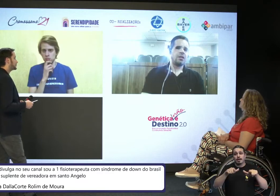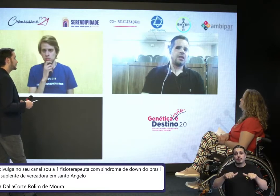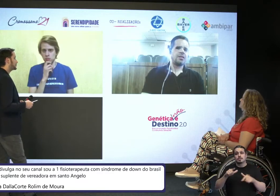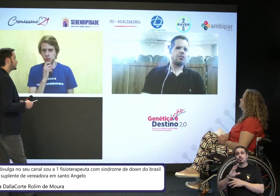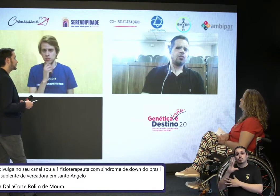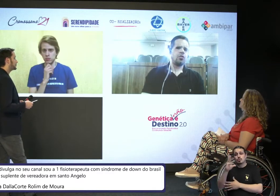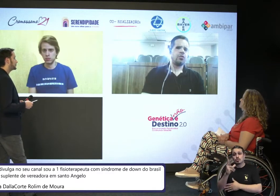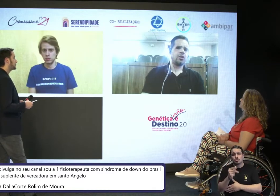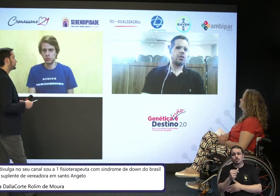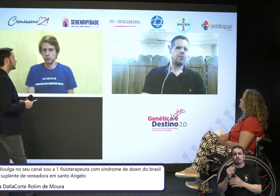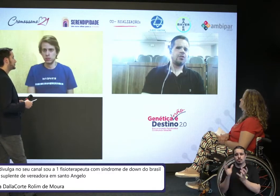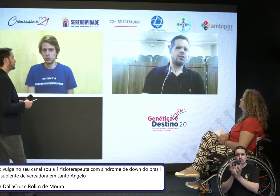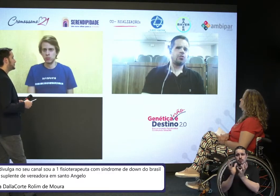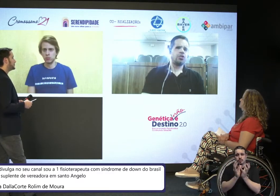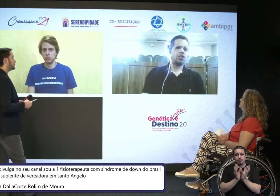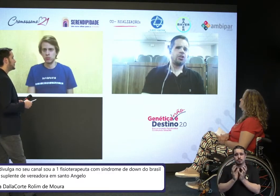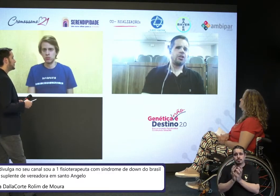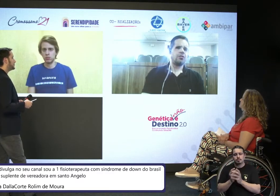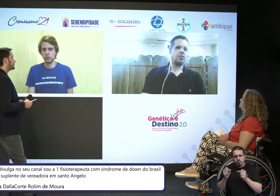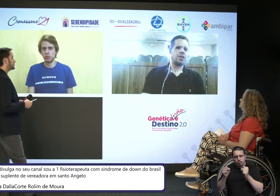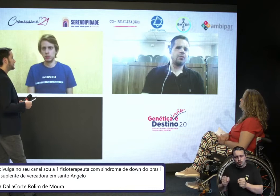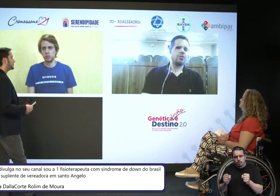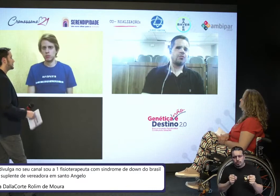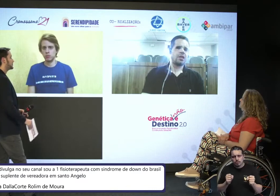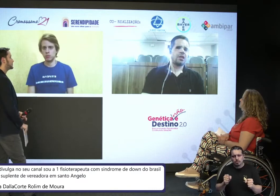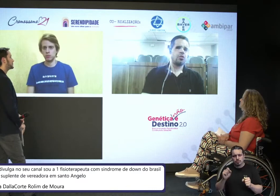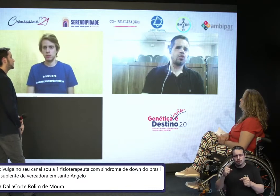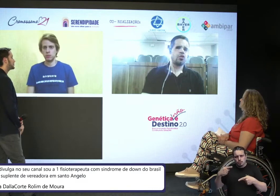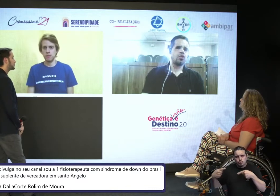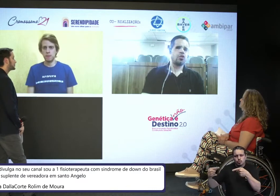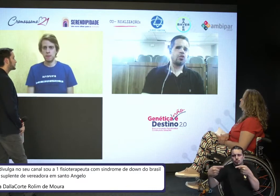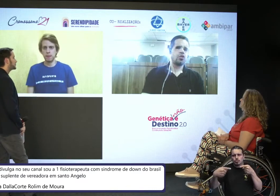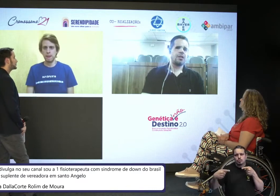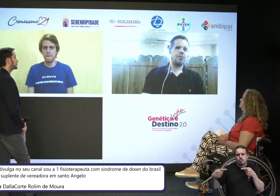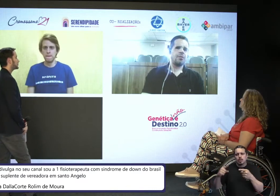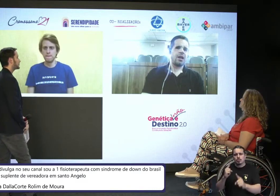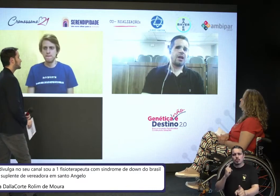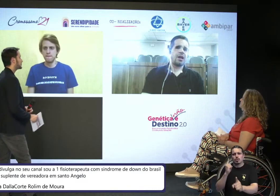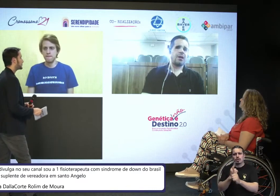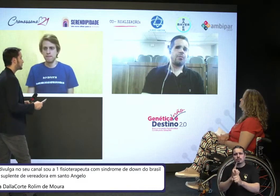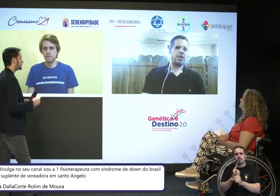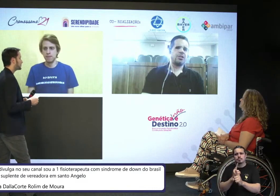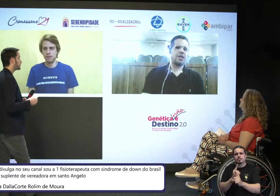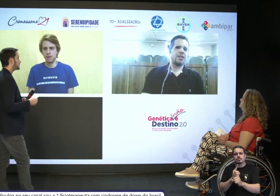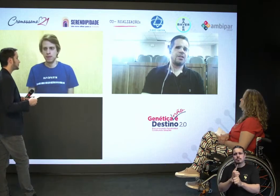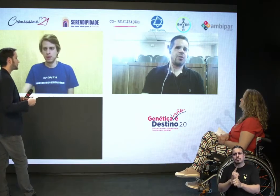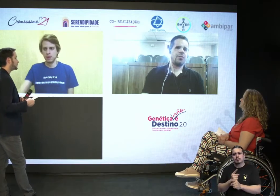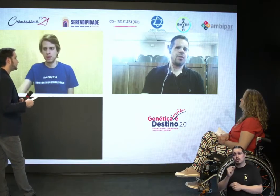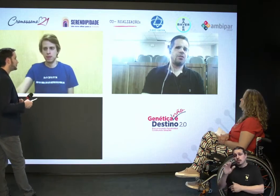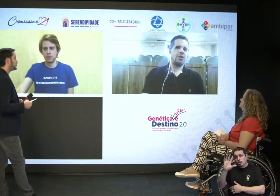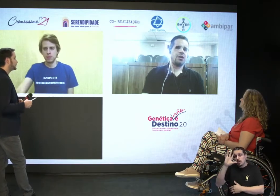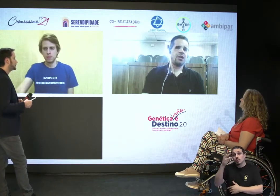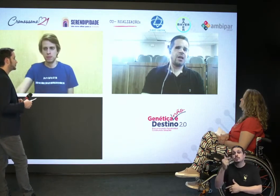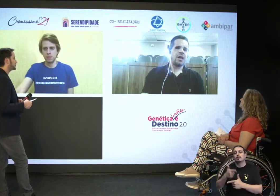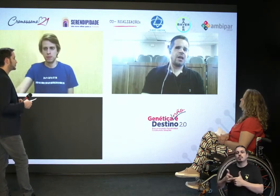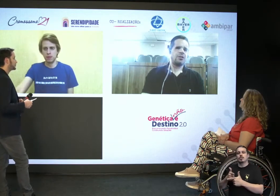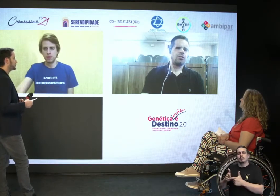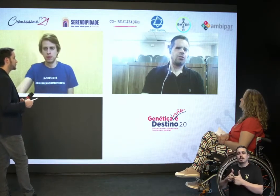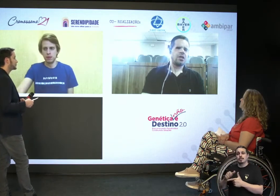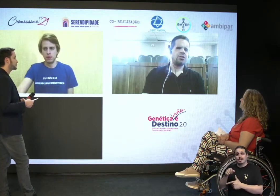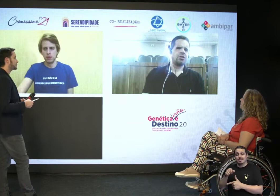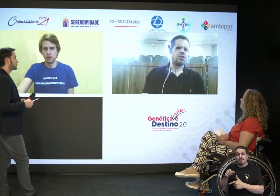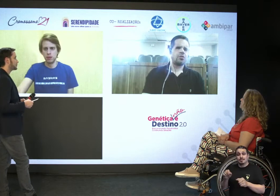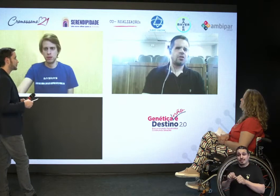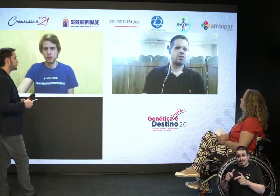grupo nós podemos discutir e conseguirmos encontrar soluções, né, pra gente trazer uma maior inclusão de